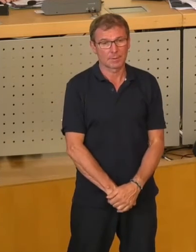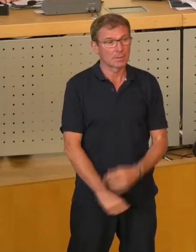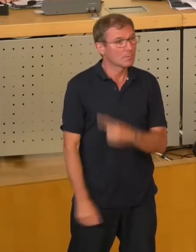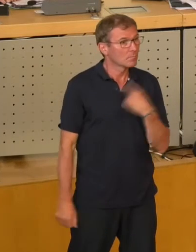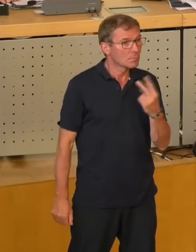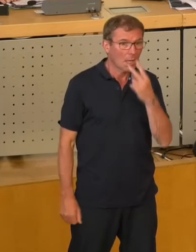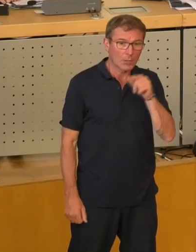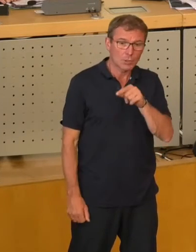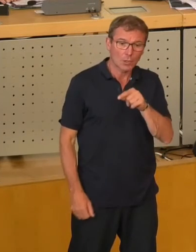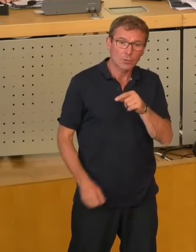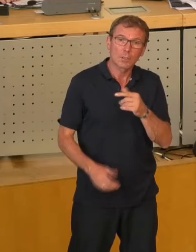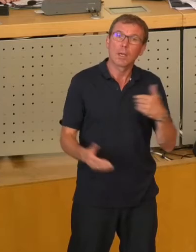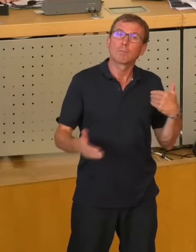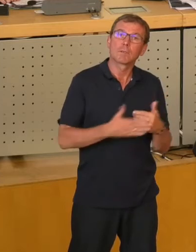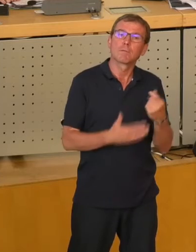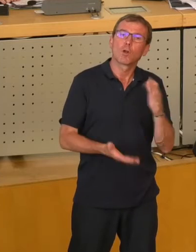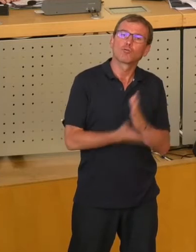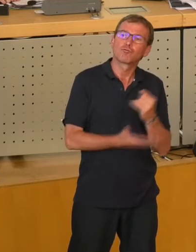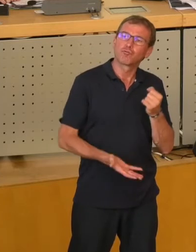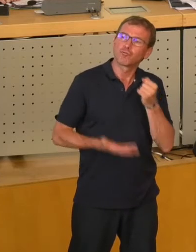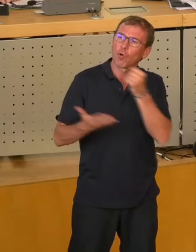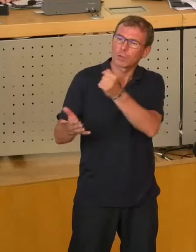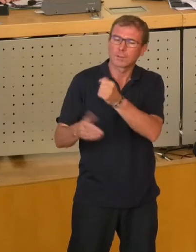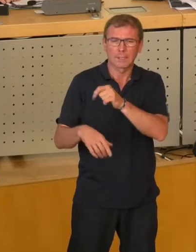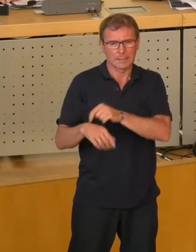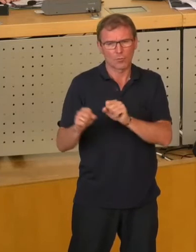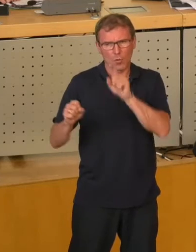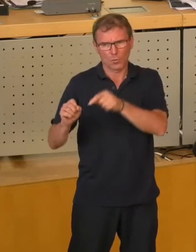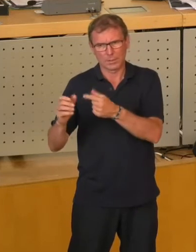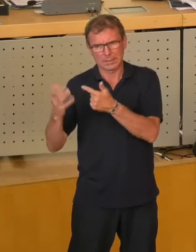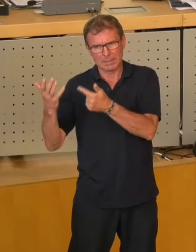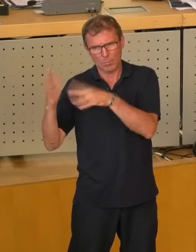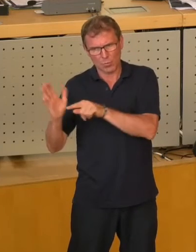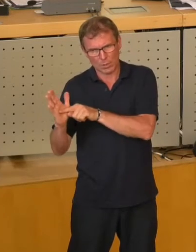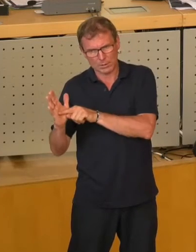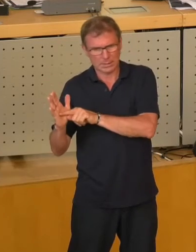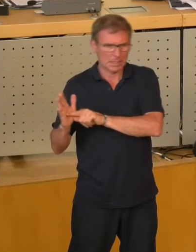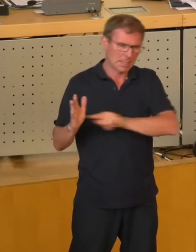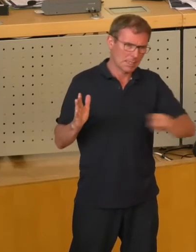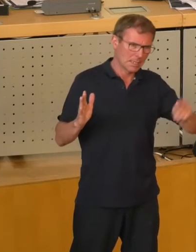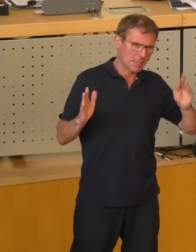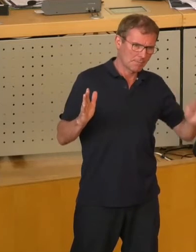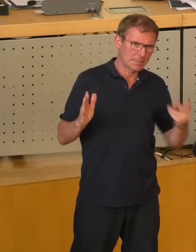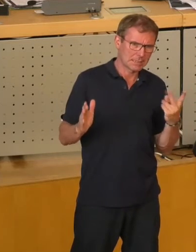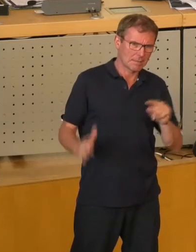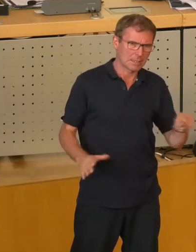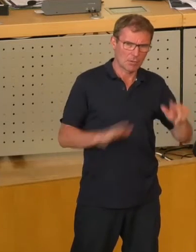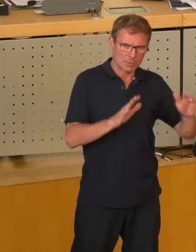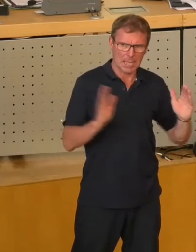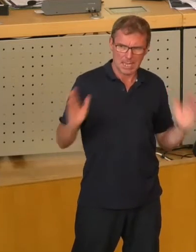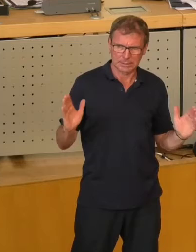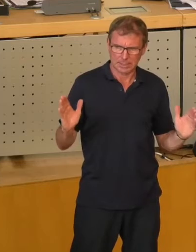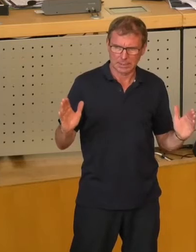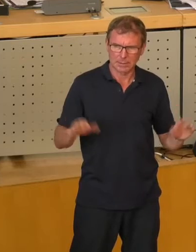anschauen, was da bereits geflossen ist. Im Zeitraum von 1997 bis 2018